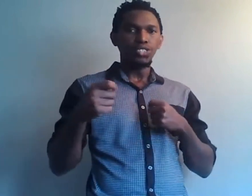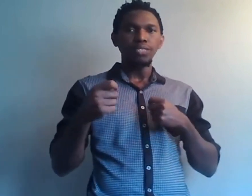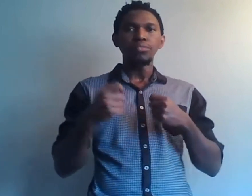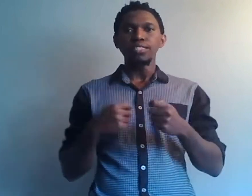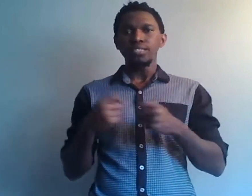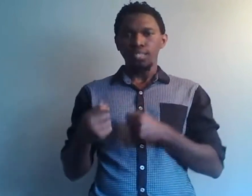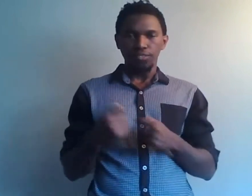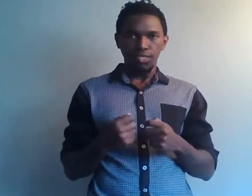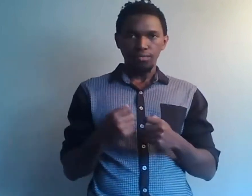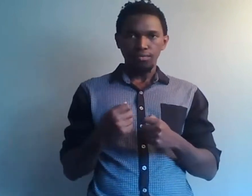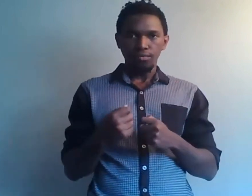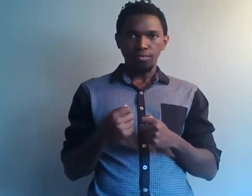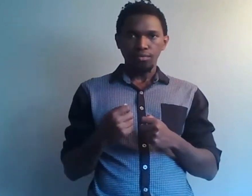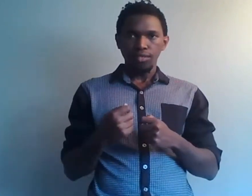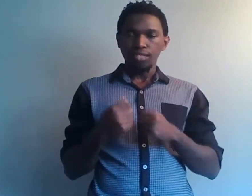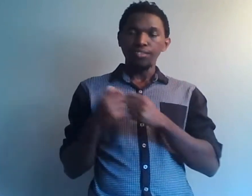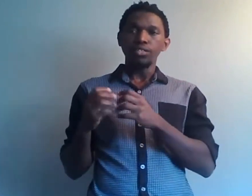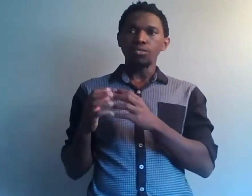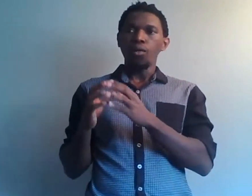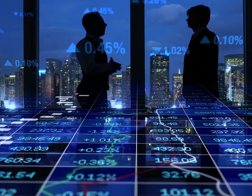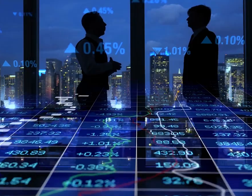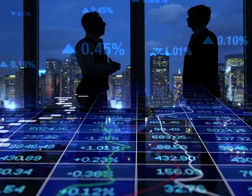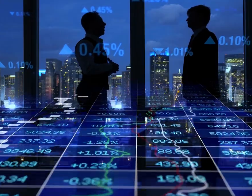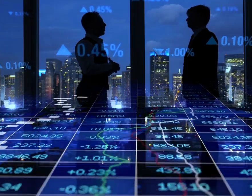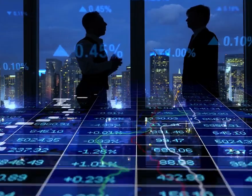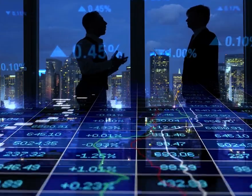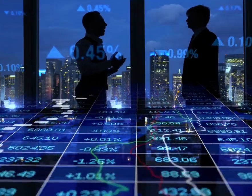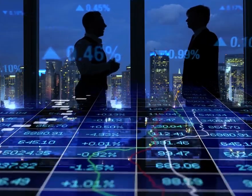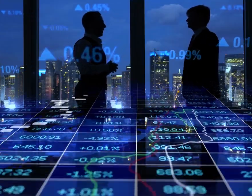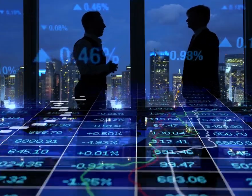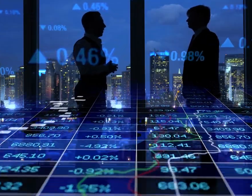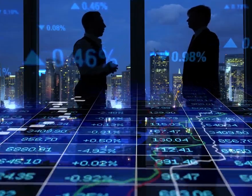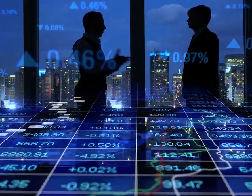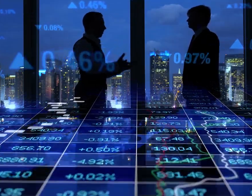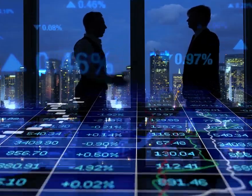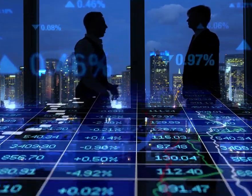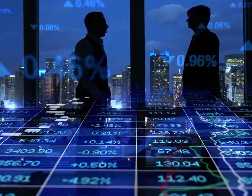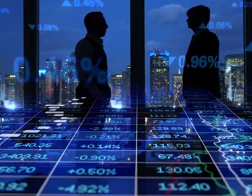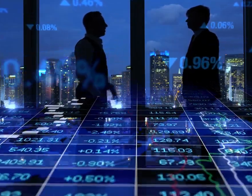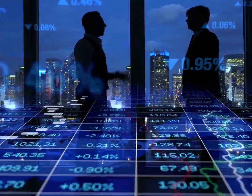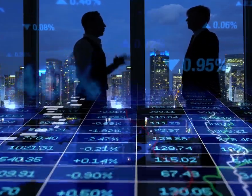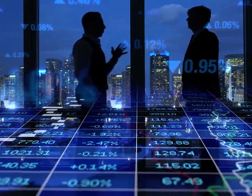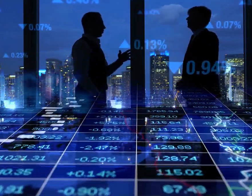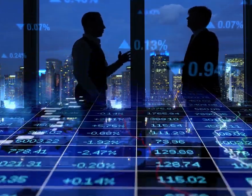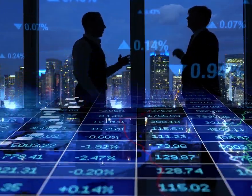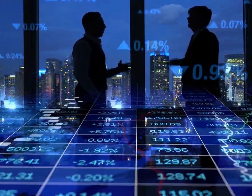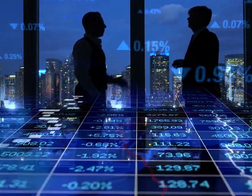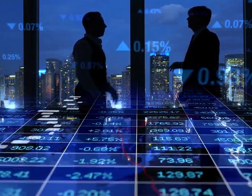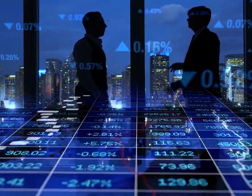des biens et des services. Ça veut dire que l'argent en lui-même n pas le problème en fait. Je prends un exemple simple pour